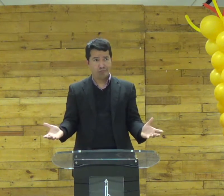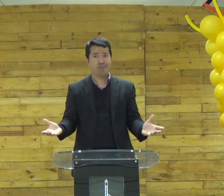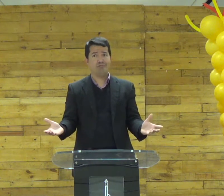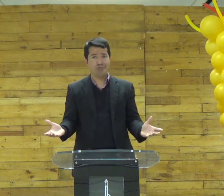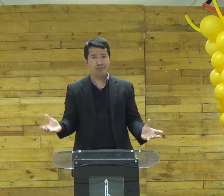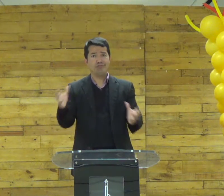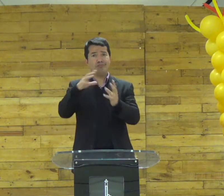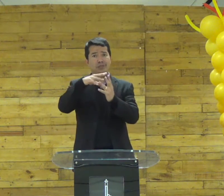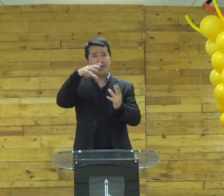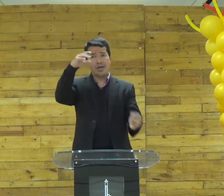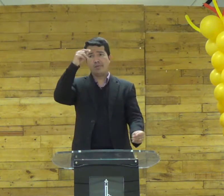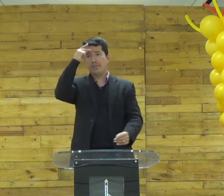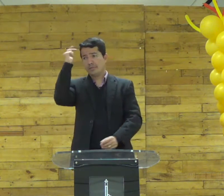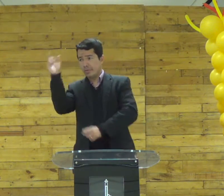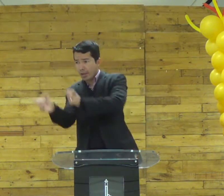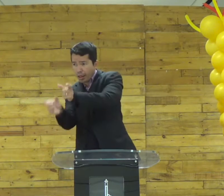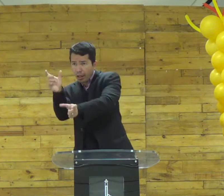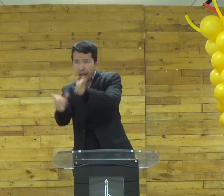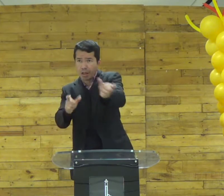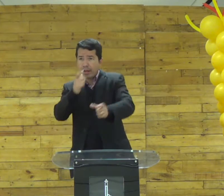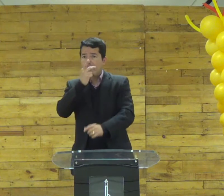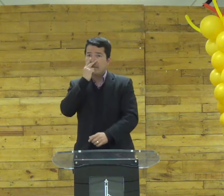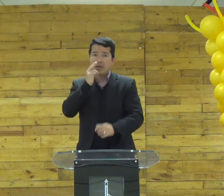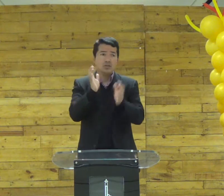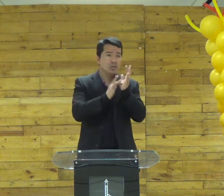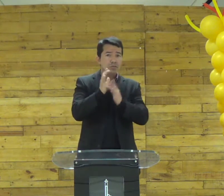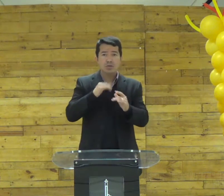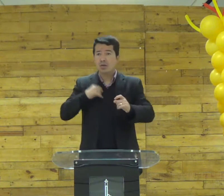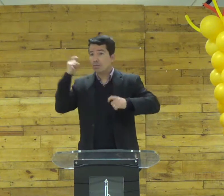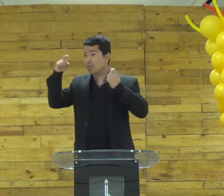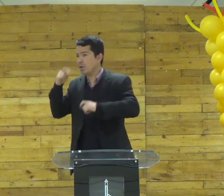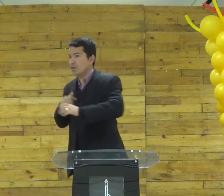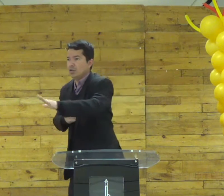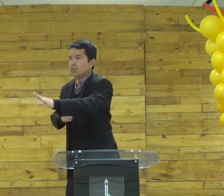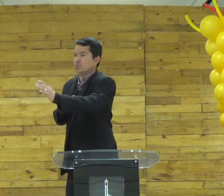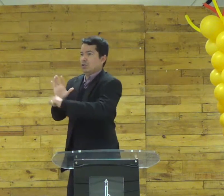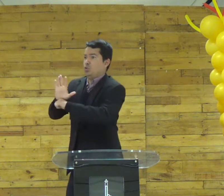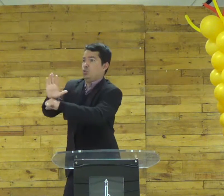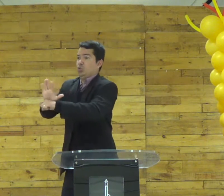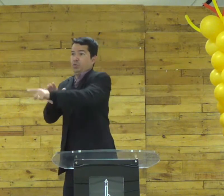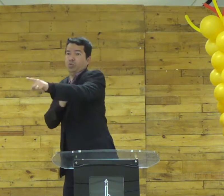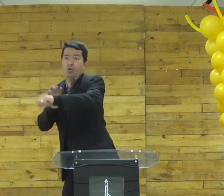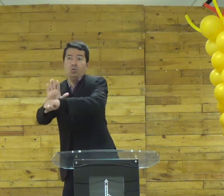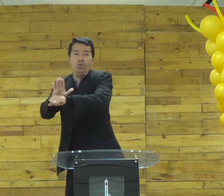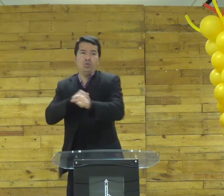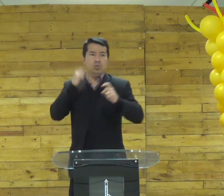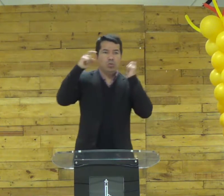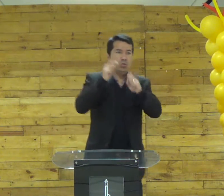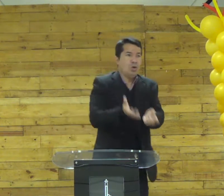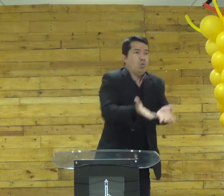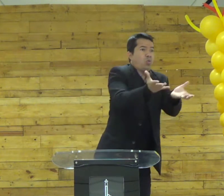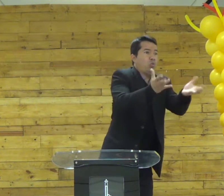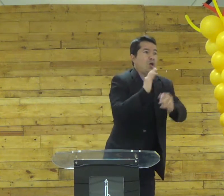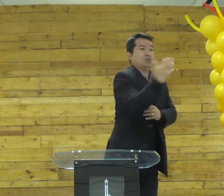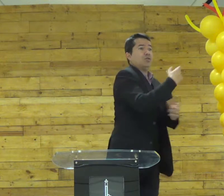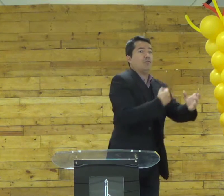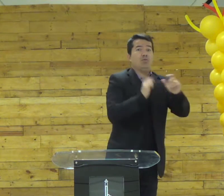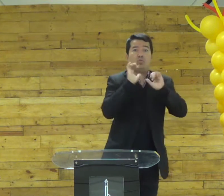pois é com a alma das pessoas ele se importava tanto em ajudar a vida do próximo em